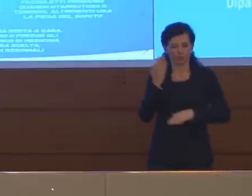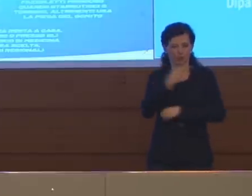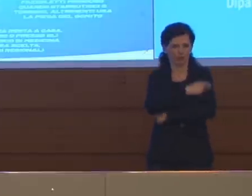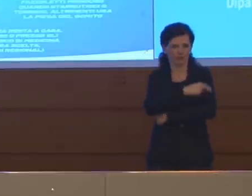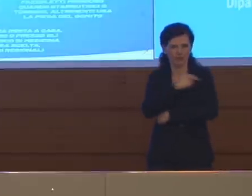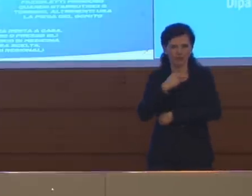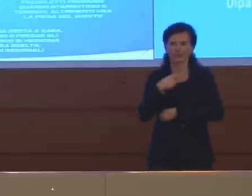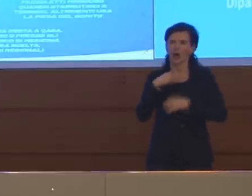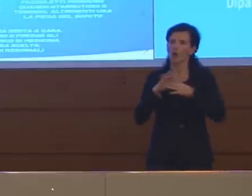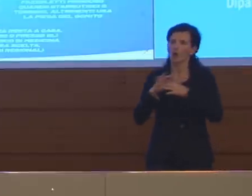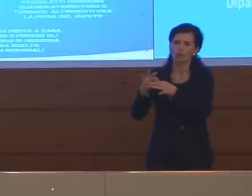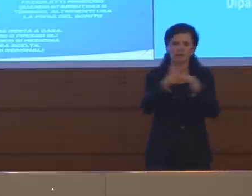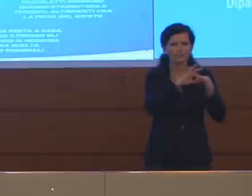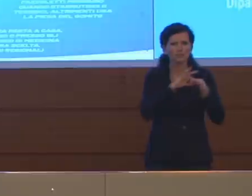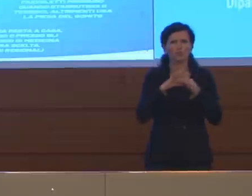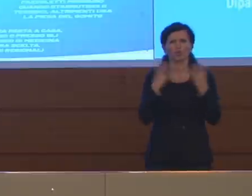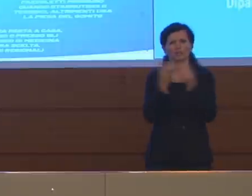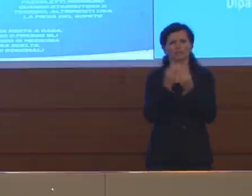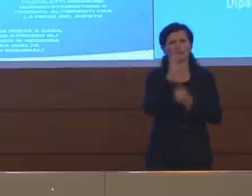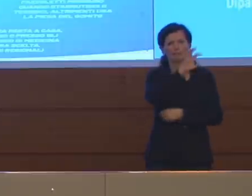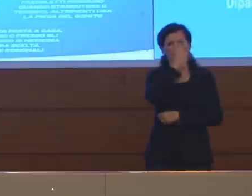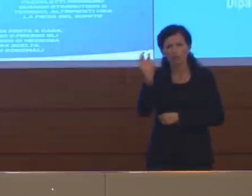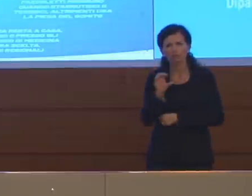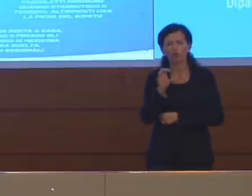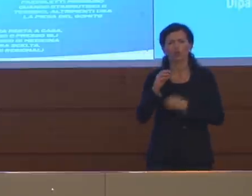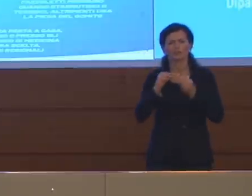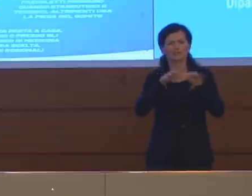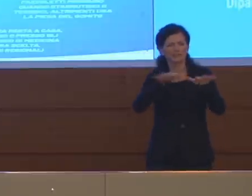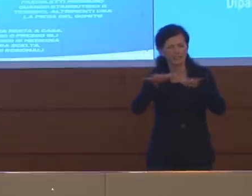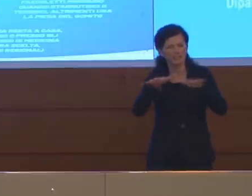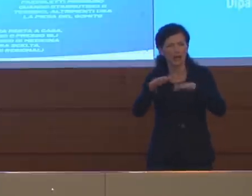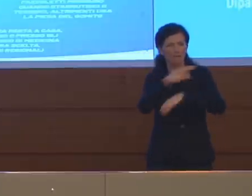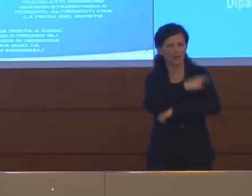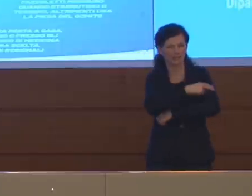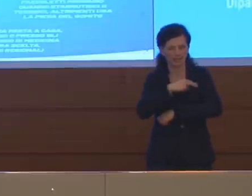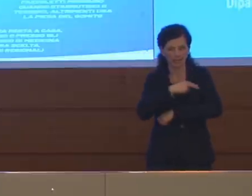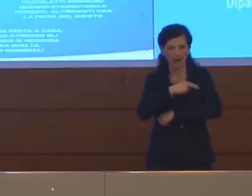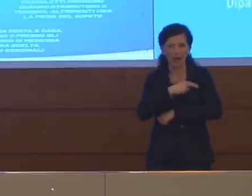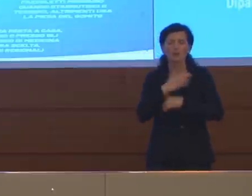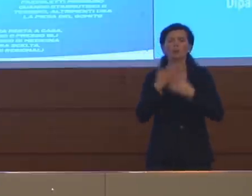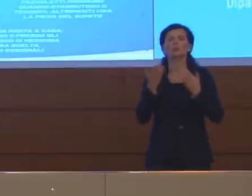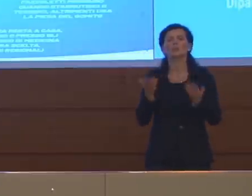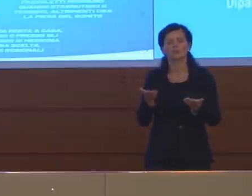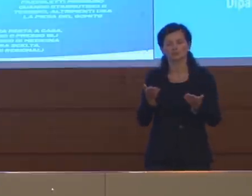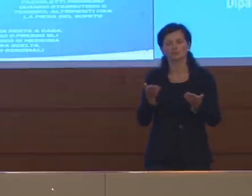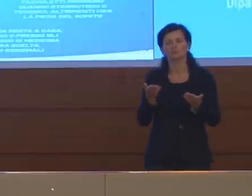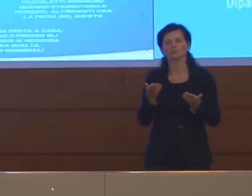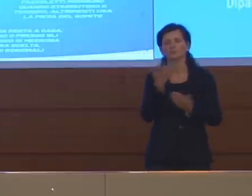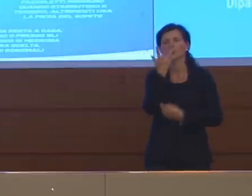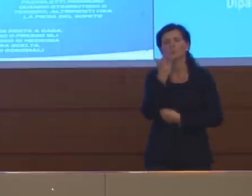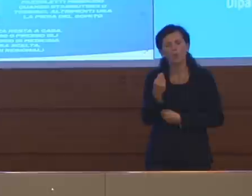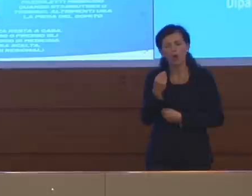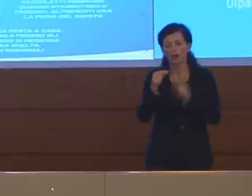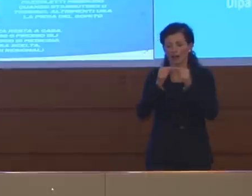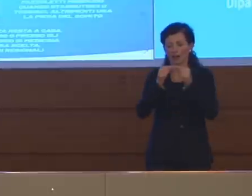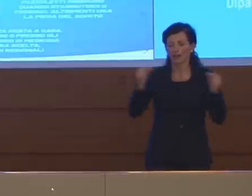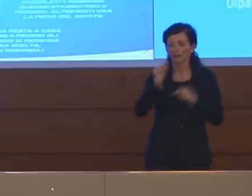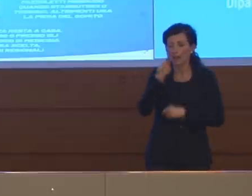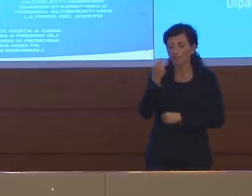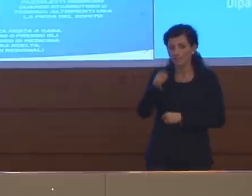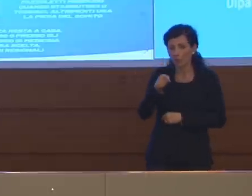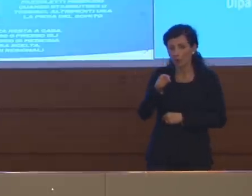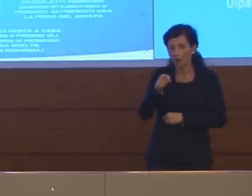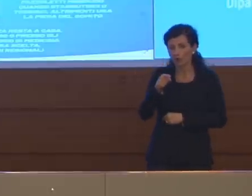sistema, con le regioni, è proprio quello di avere una crescente tempestività nell'eseguire i tamponi